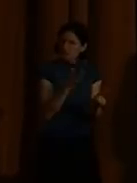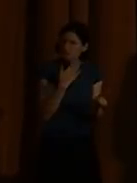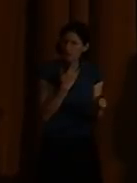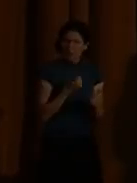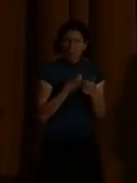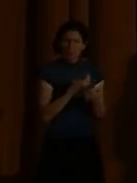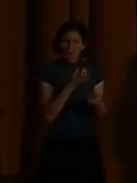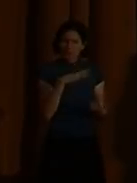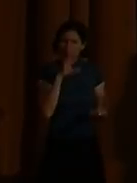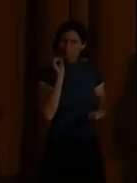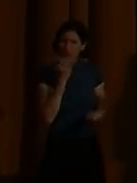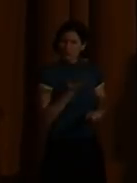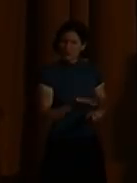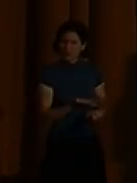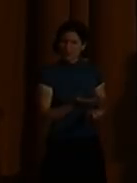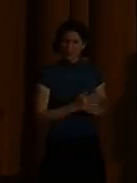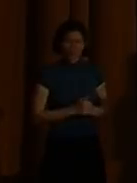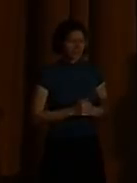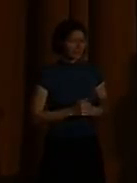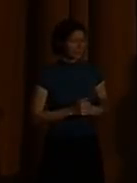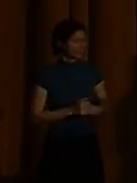berechtigt zu sein, zu Fördern?